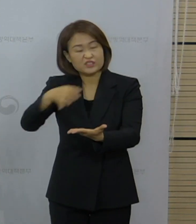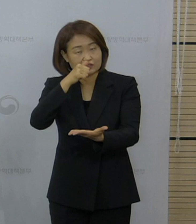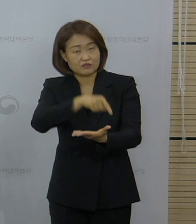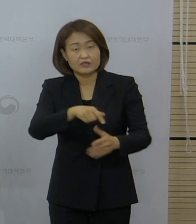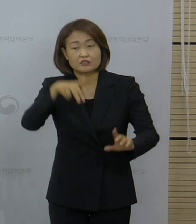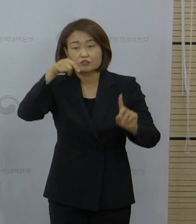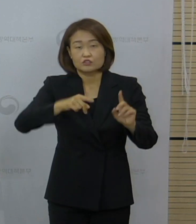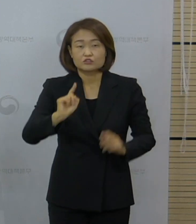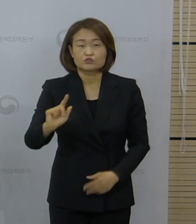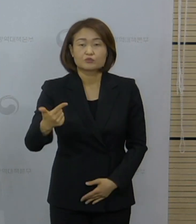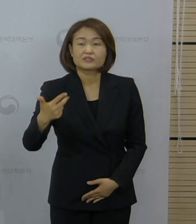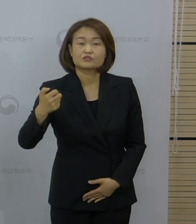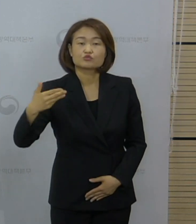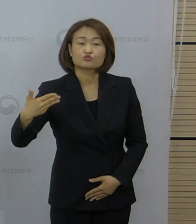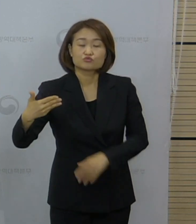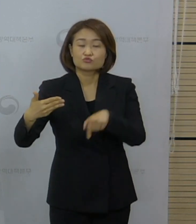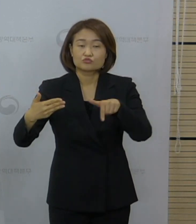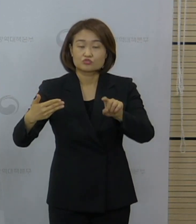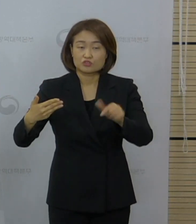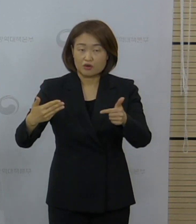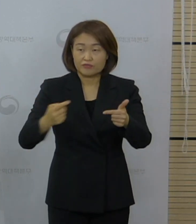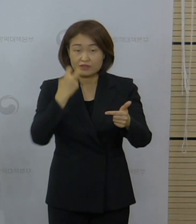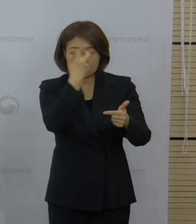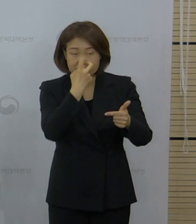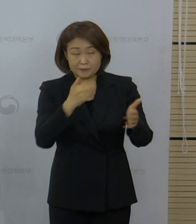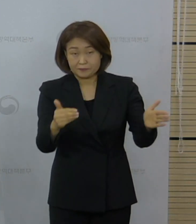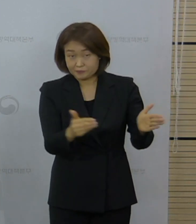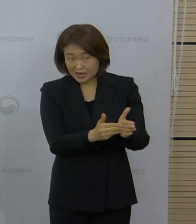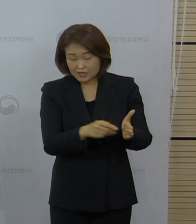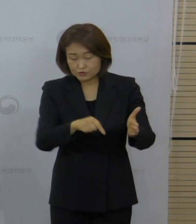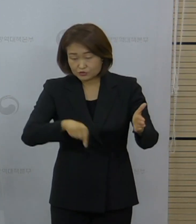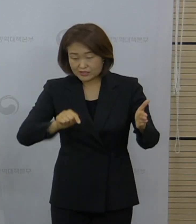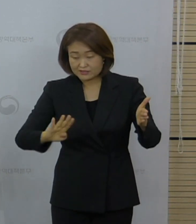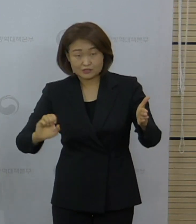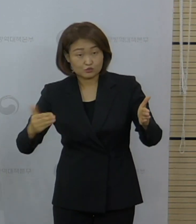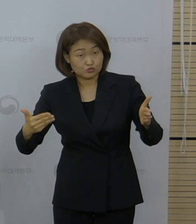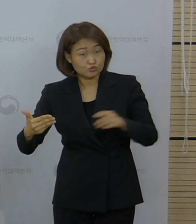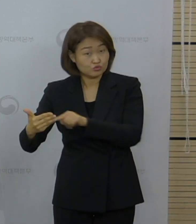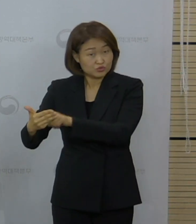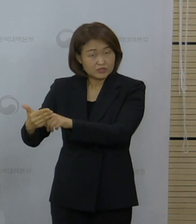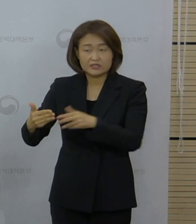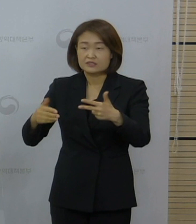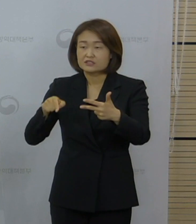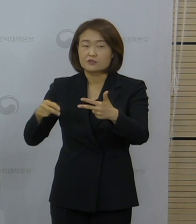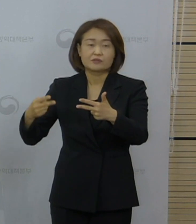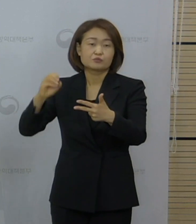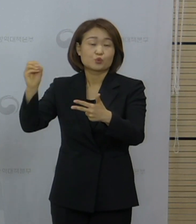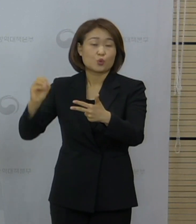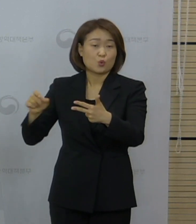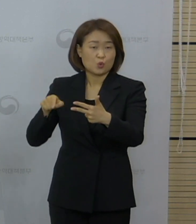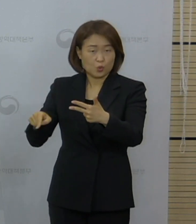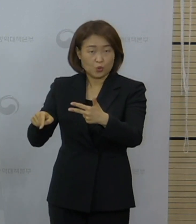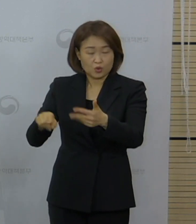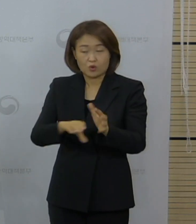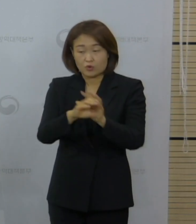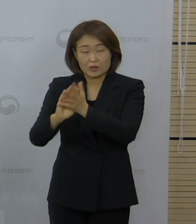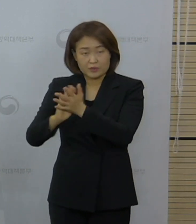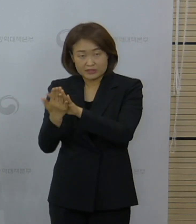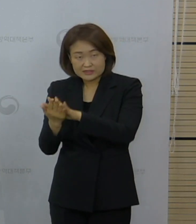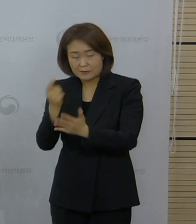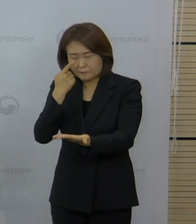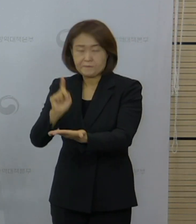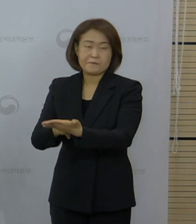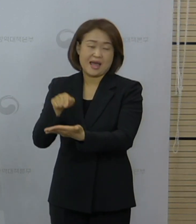679건에 대해서 변이 바이러스 검사를 했고 그 중에 49건인 7.2%에서 변이 바이러스가 확인됐습니다.